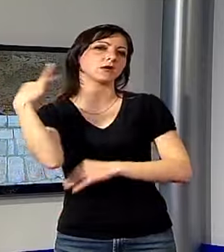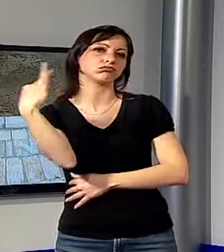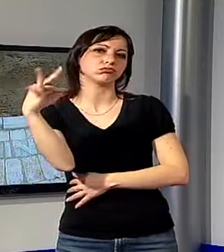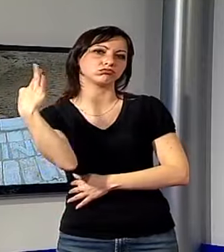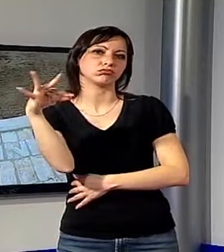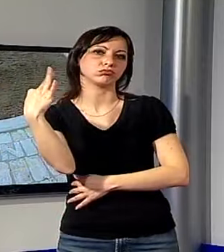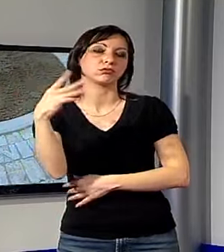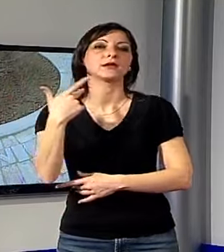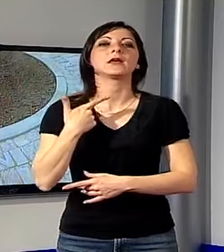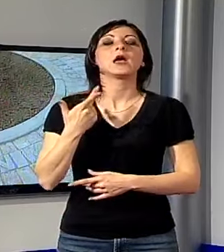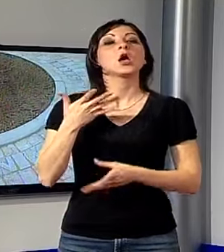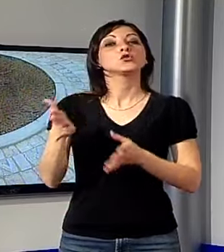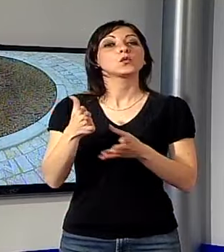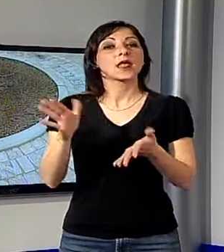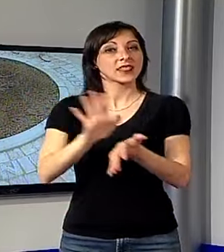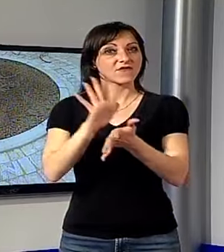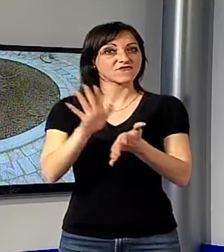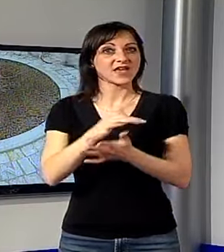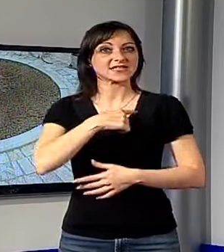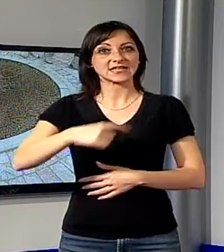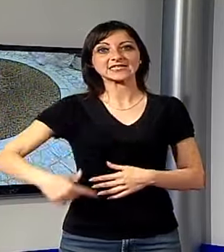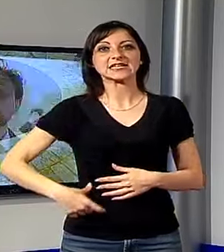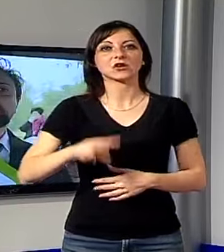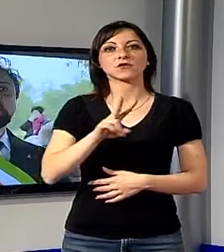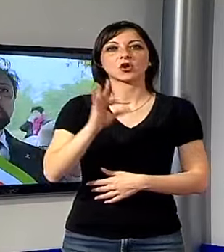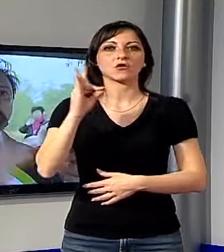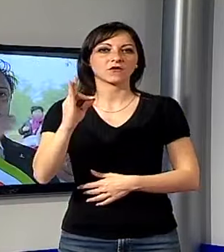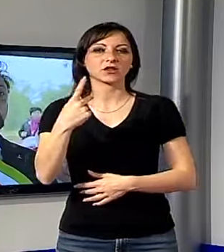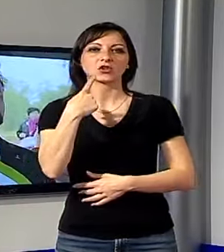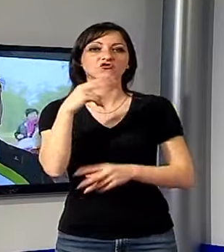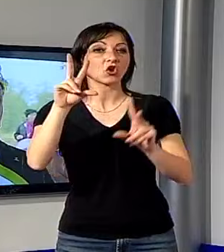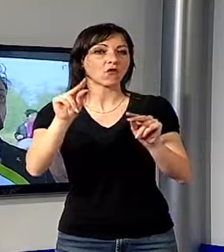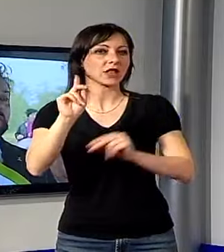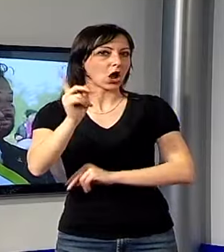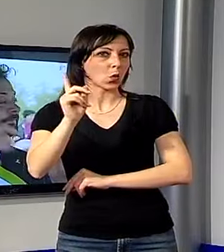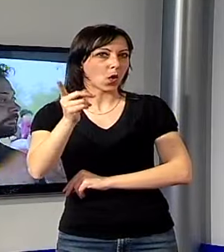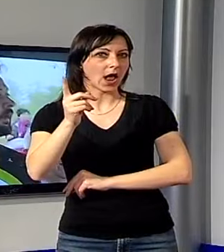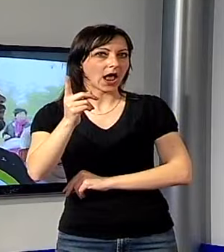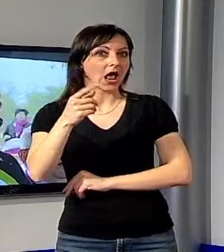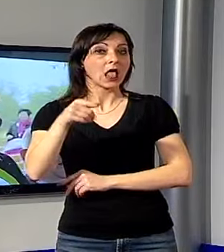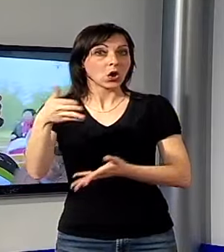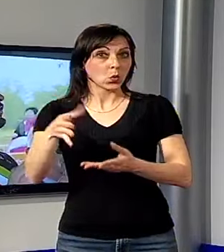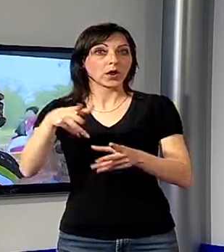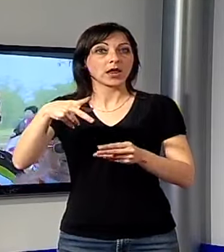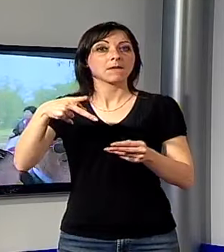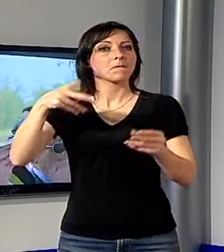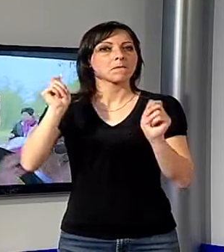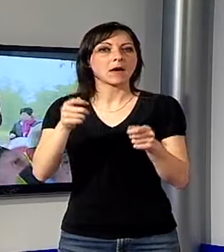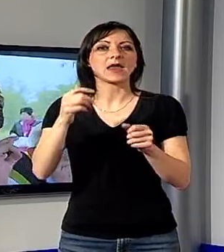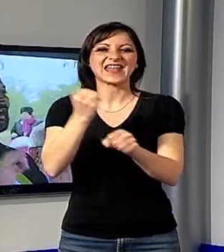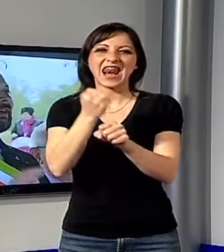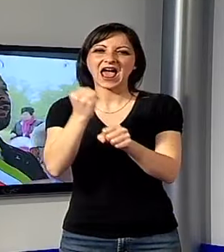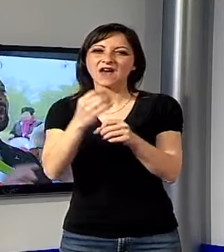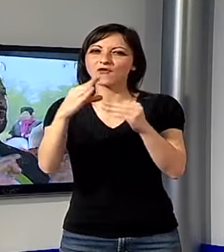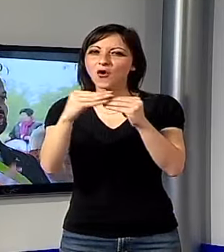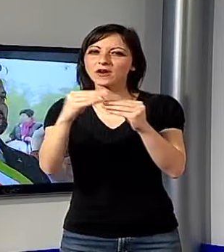sindaco Vittorio Fantozzi ha annunciato anche un'importante novità. Proprio qui, nei prossimi giorni, cominceranno i lavori di realizzazione